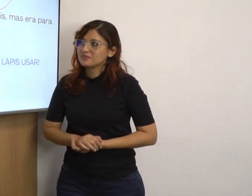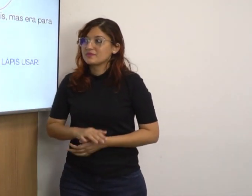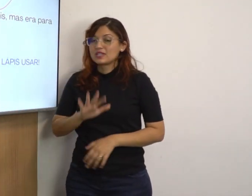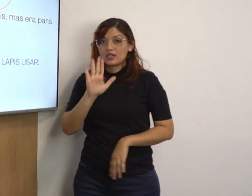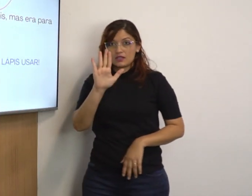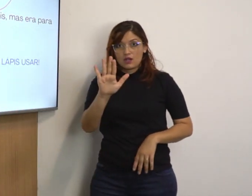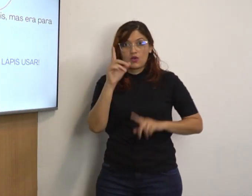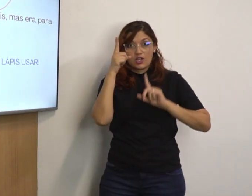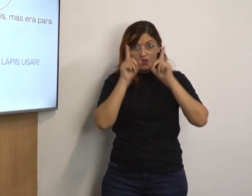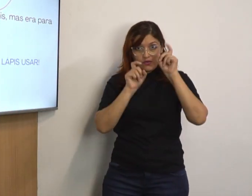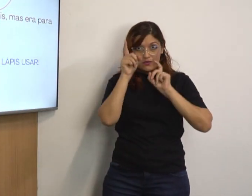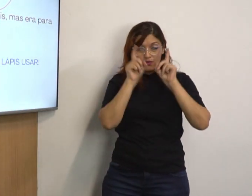Eita!